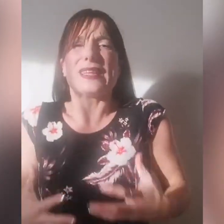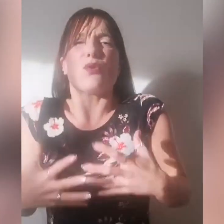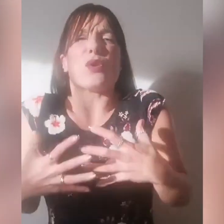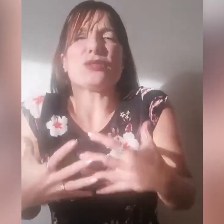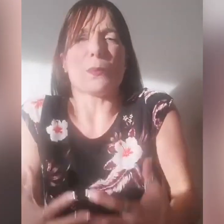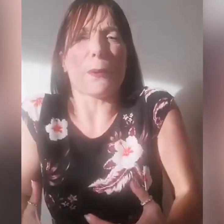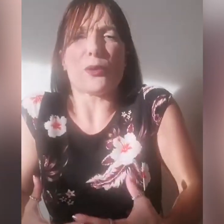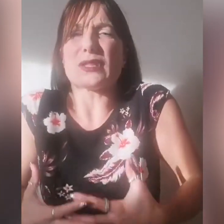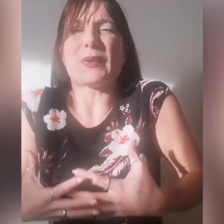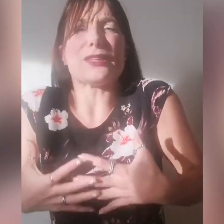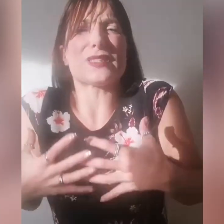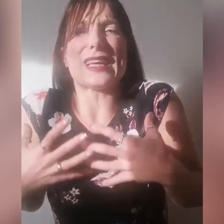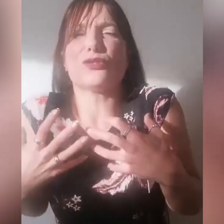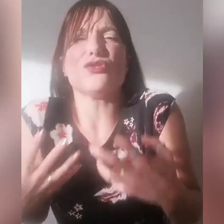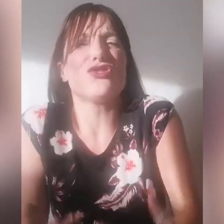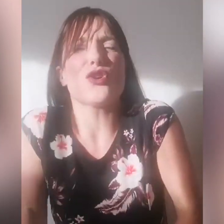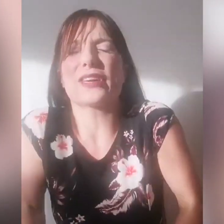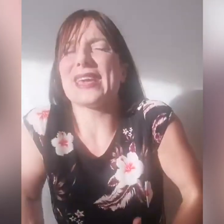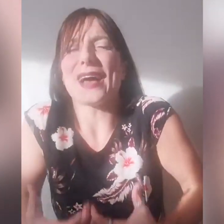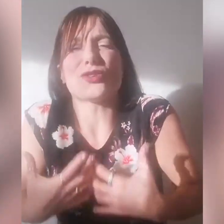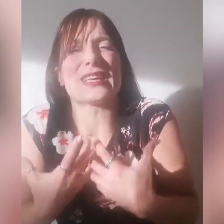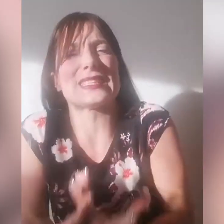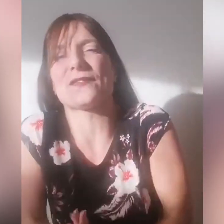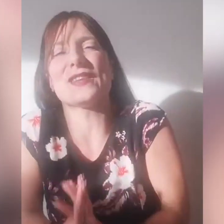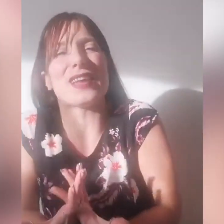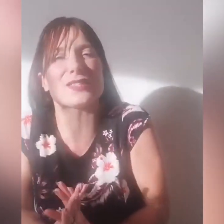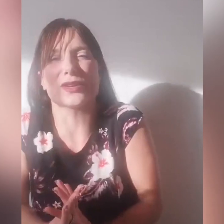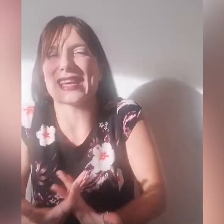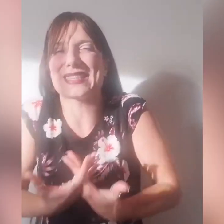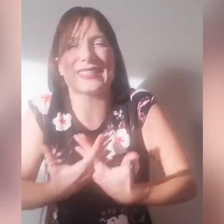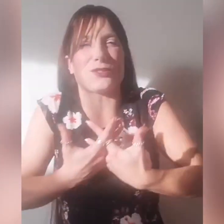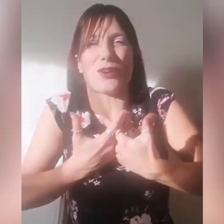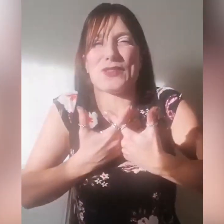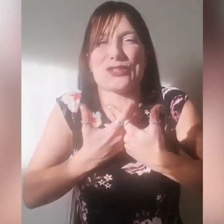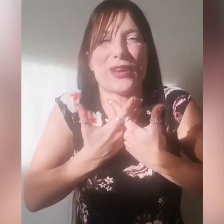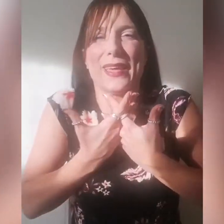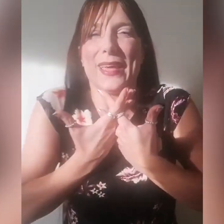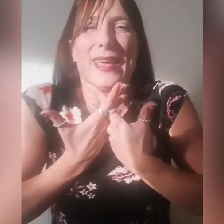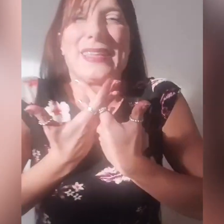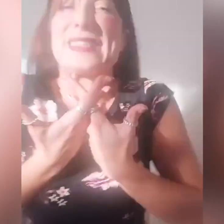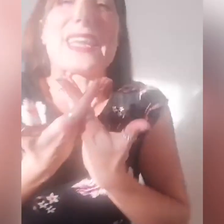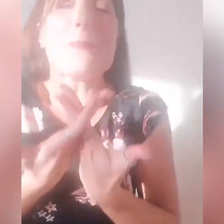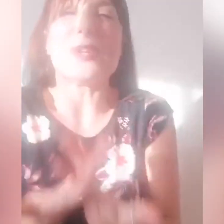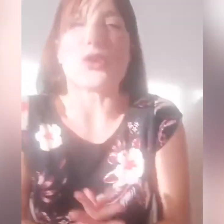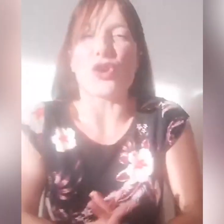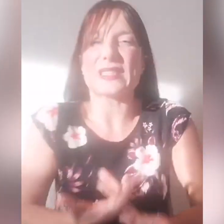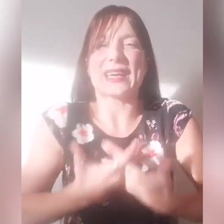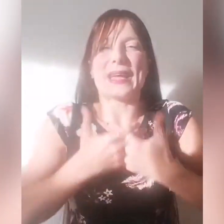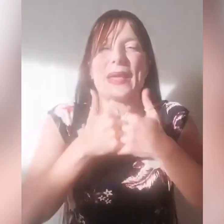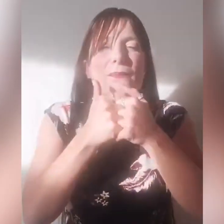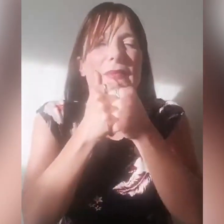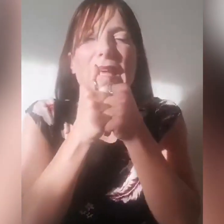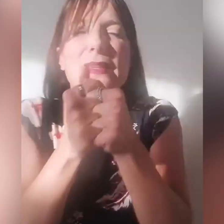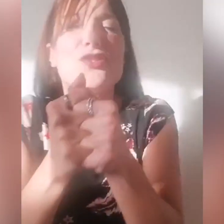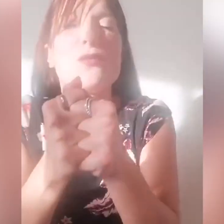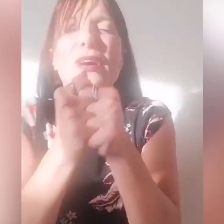vedevo questo proprio lo Spirito Santo inginocchiato che serviva alla sua chiesa, è stata una visione strepitosa e dicevo